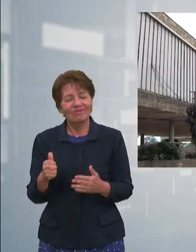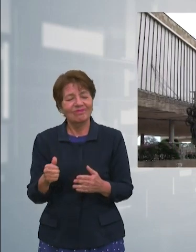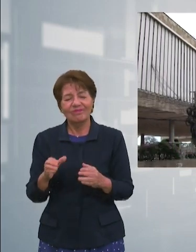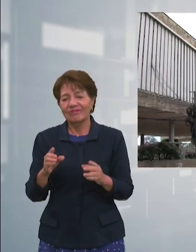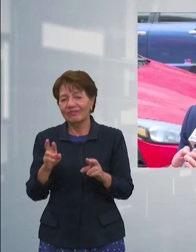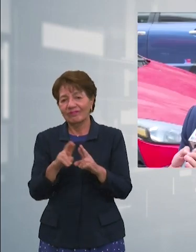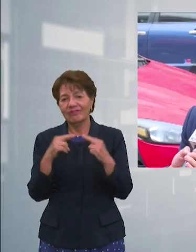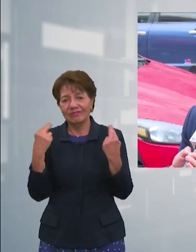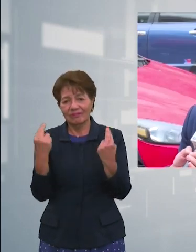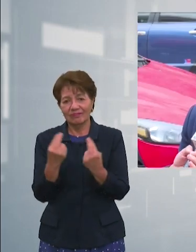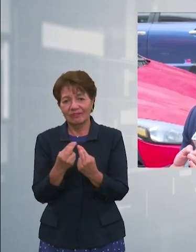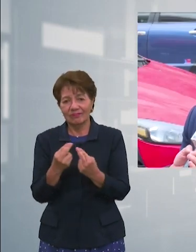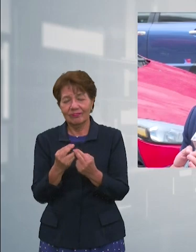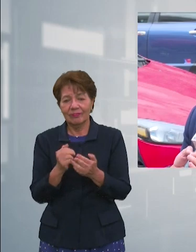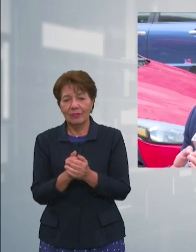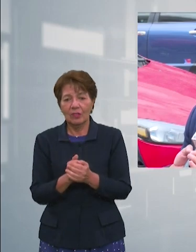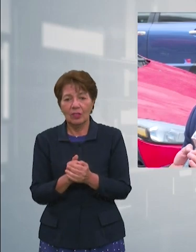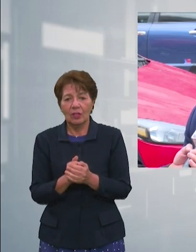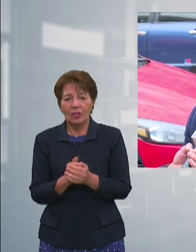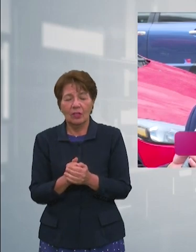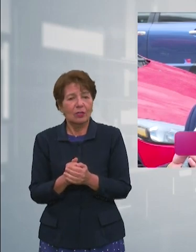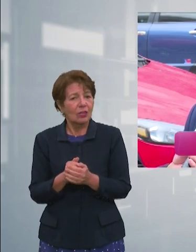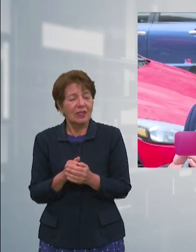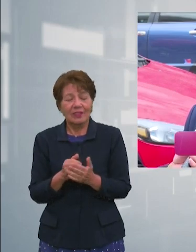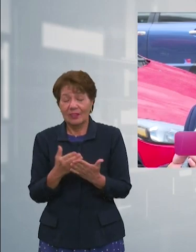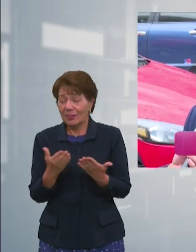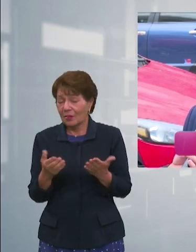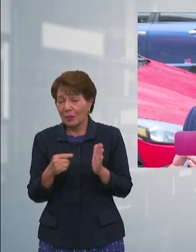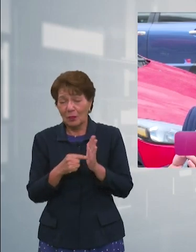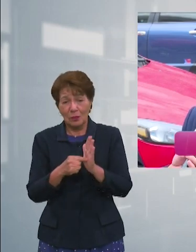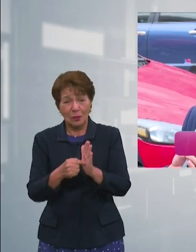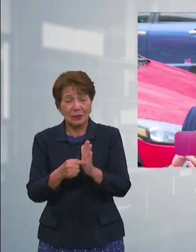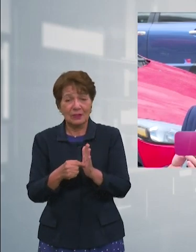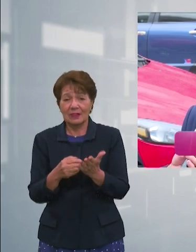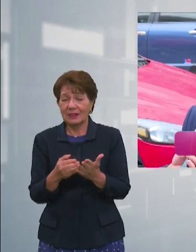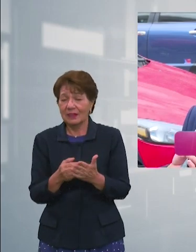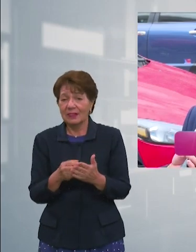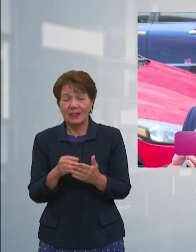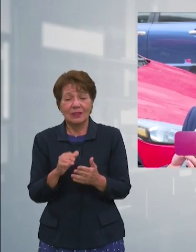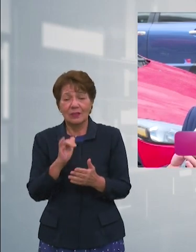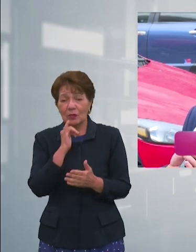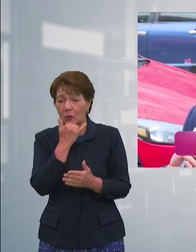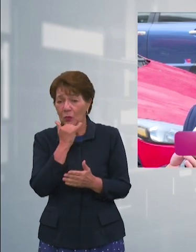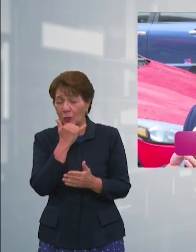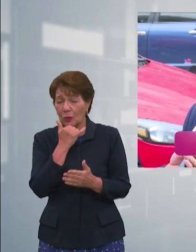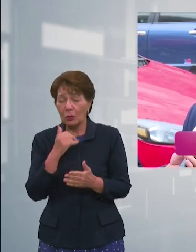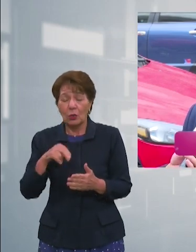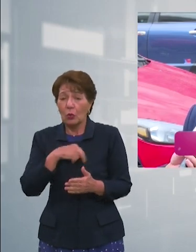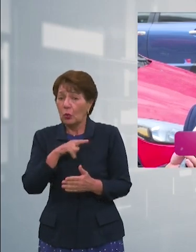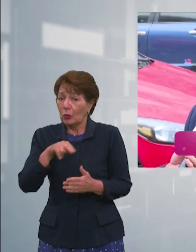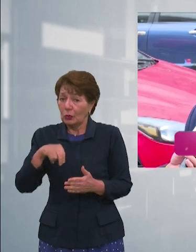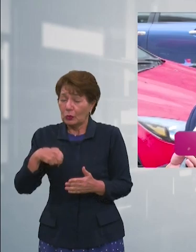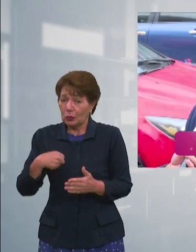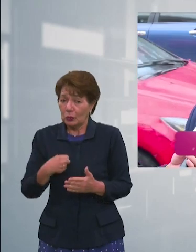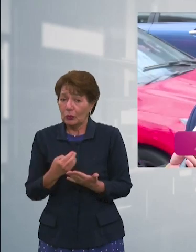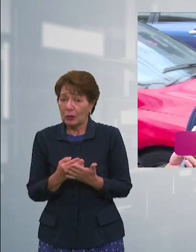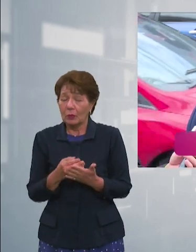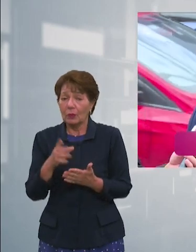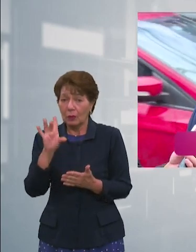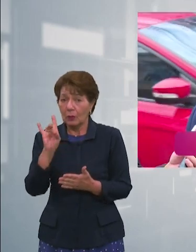Todo indica que vamos hacia el fracaso. Entonces nosotros prácticamente tenemos una deuda de aproximadamente un 80% de